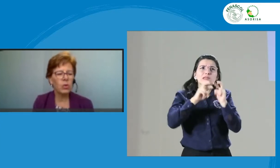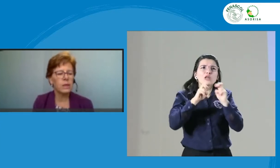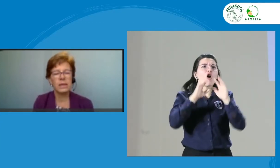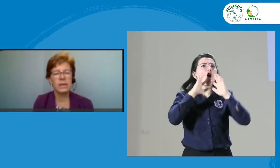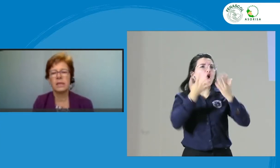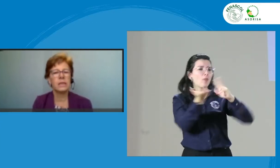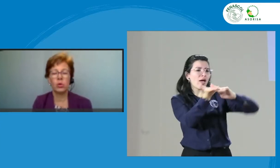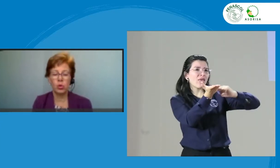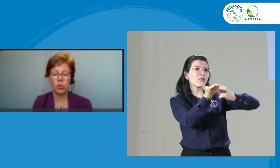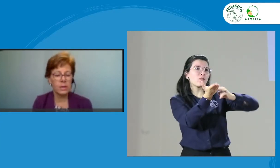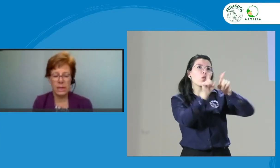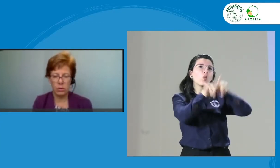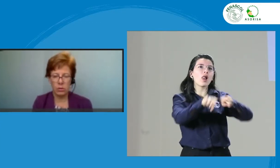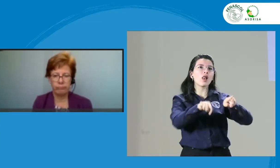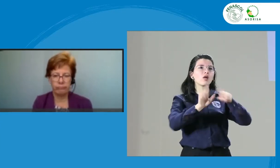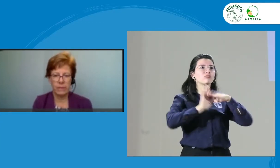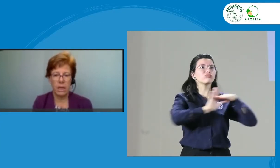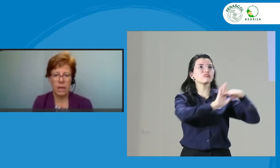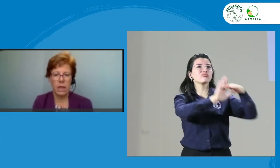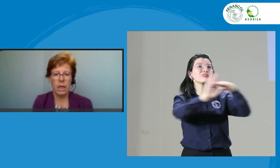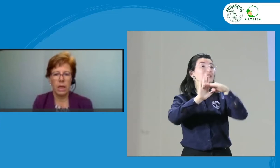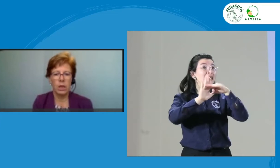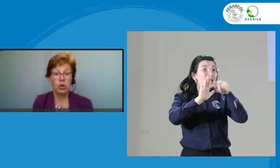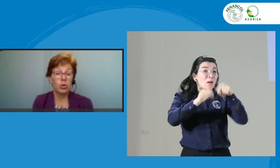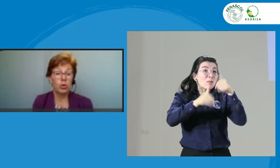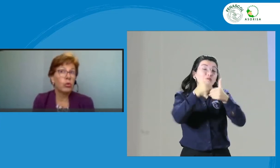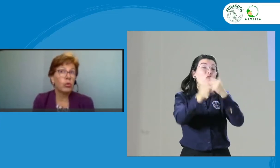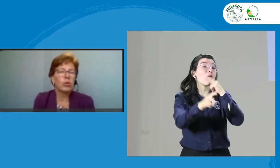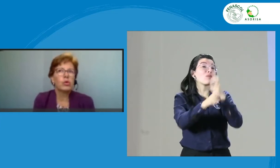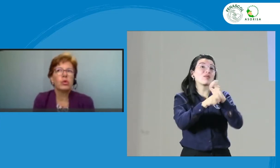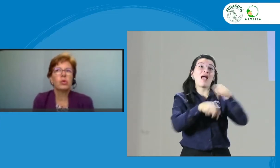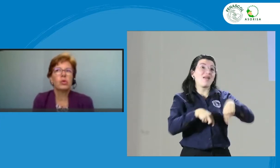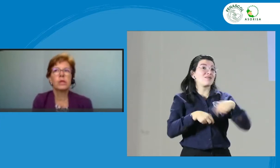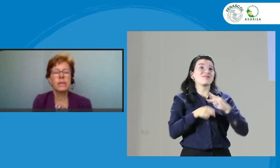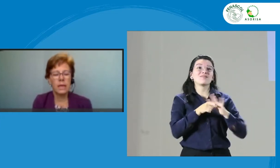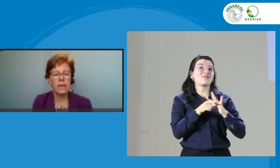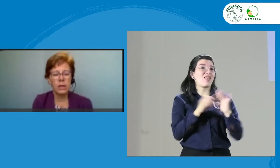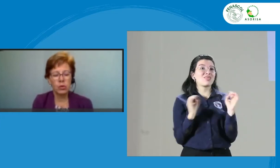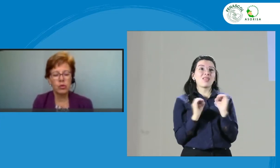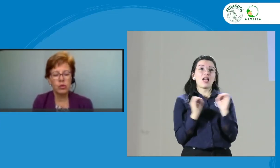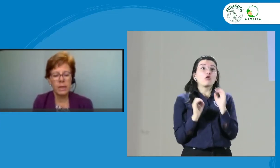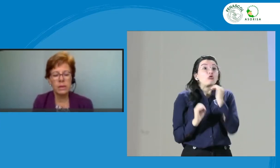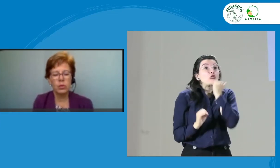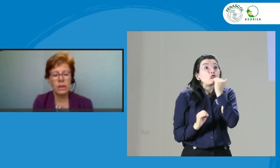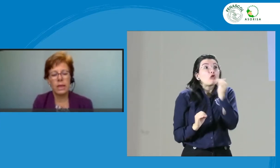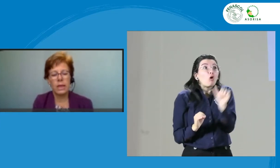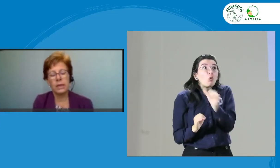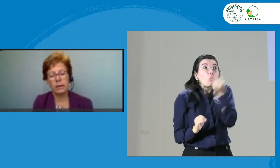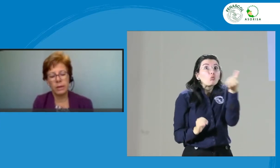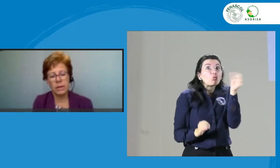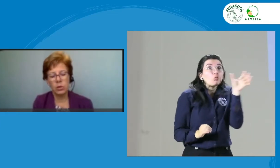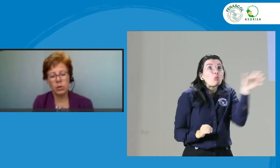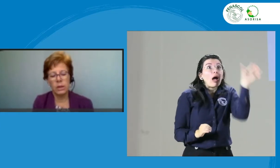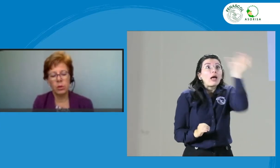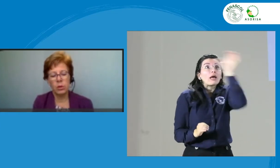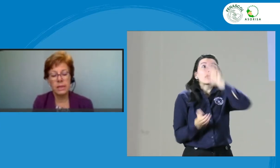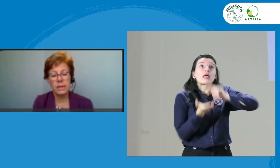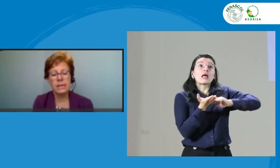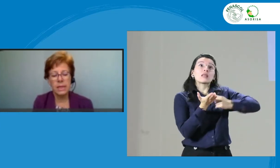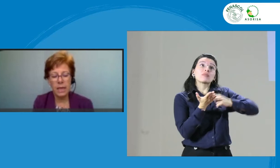que se ha decidido no hacer. Yo no conozco, no sé si hay en otros países donde la interpretación en lengua de señas sea